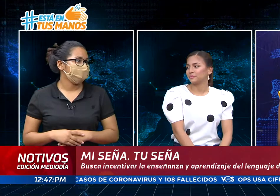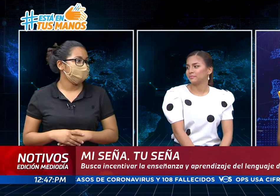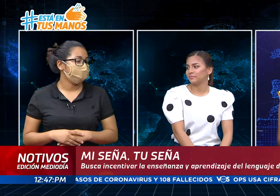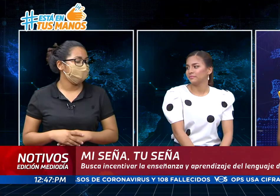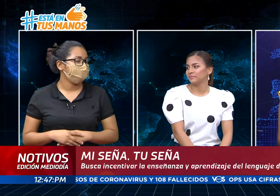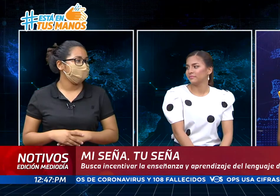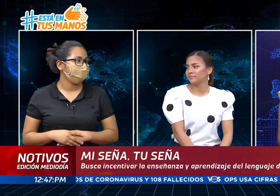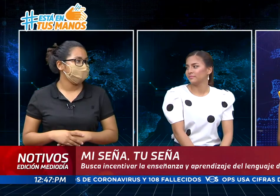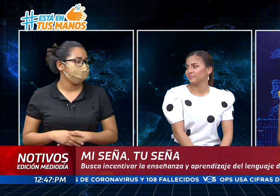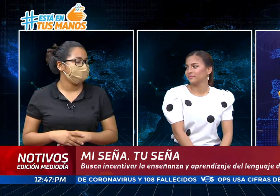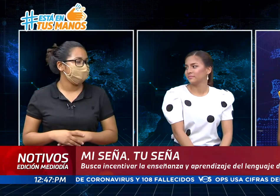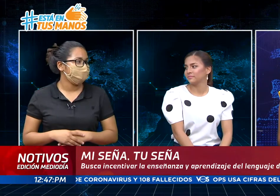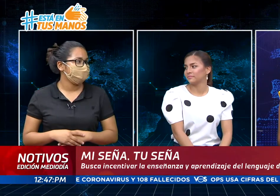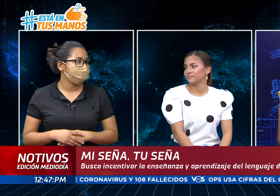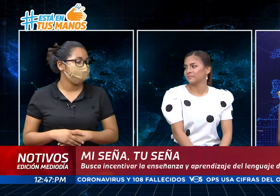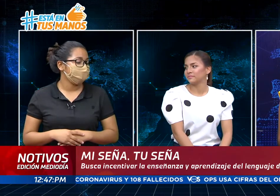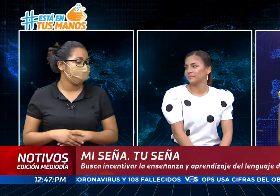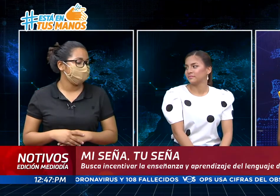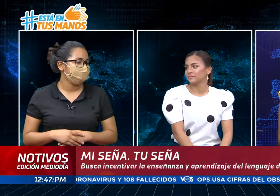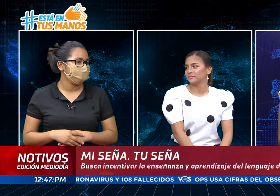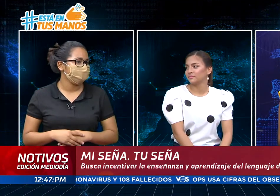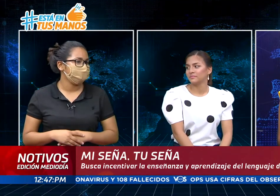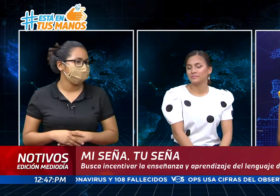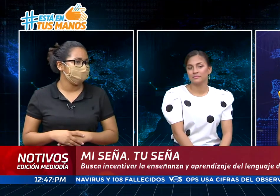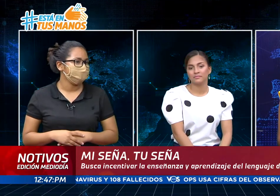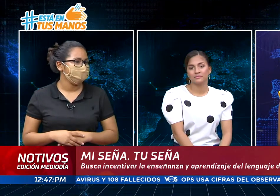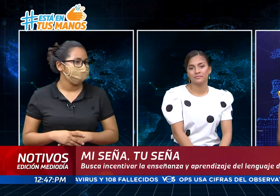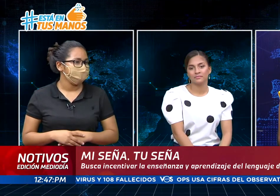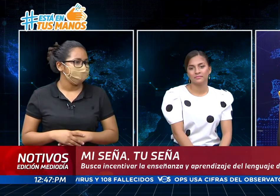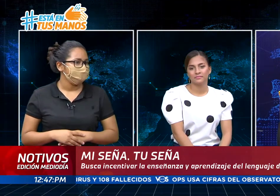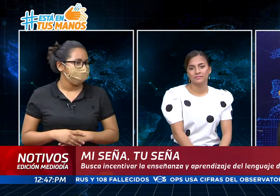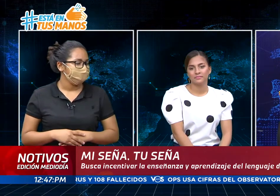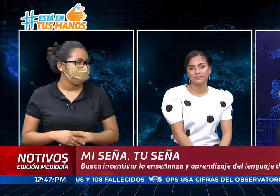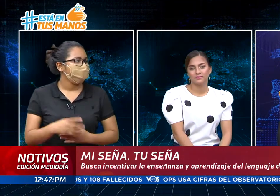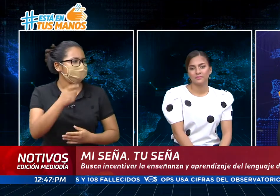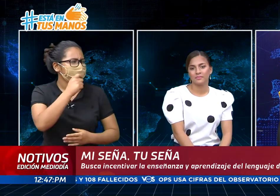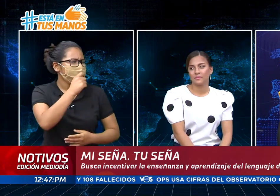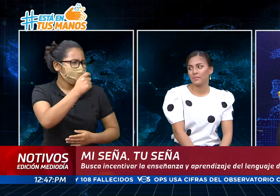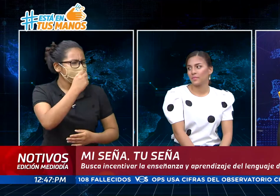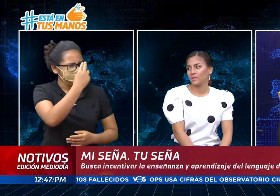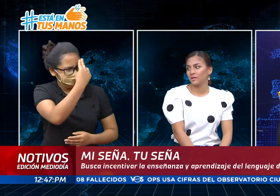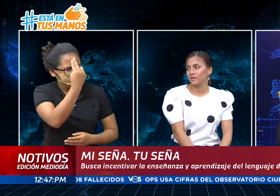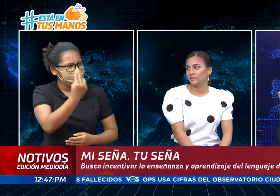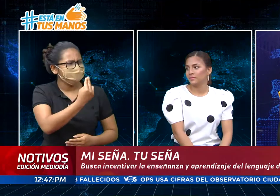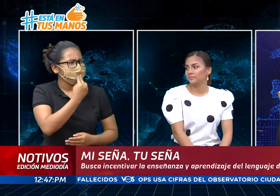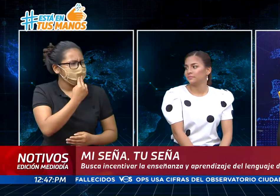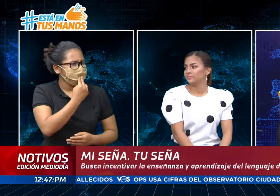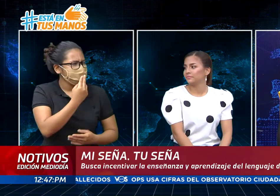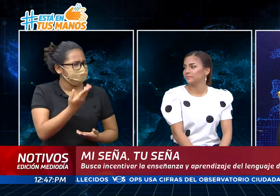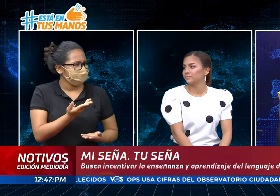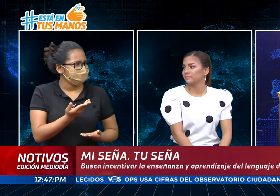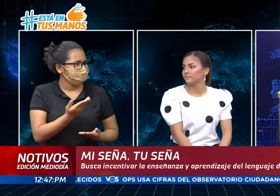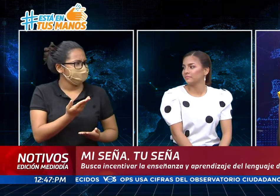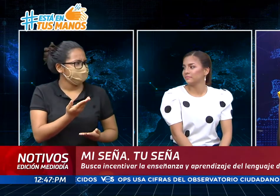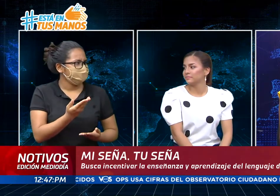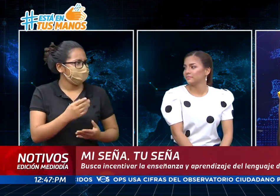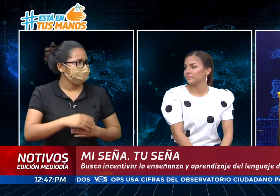que pueden motivarse para ser interpretas en un futuro. Me gustaría consultar con Indira cuál ha sido su experiencia